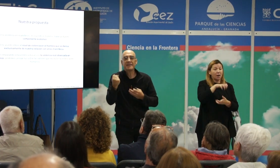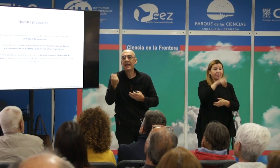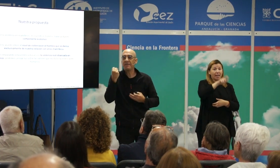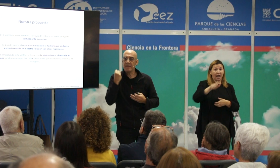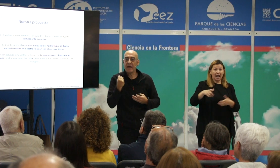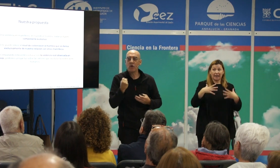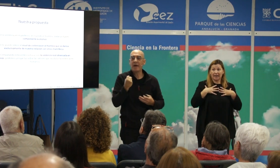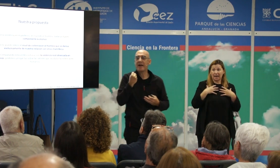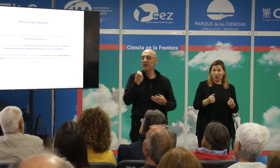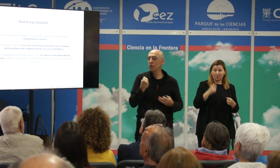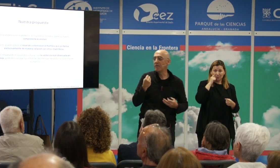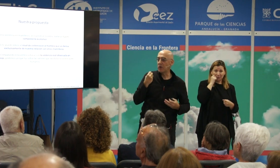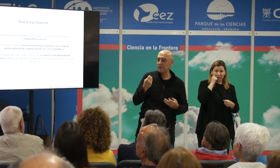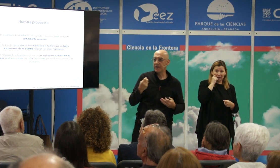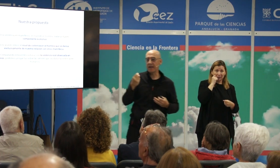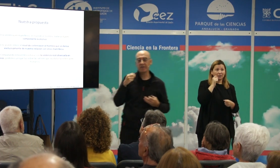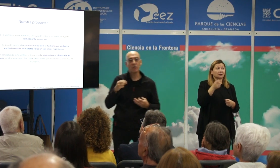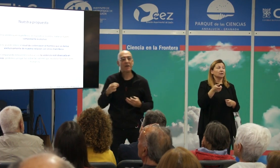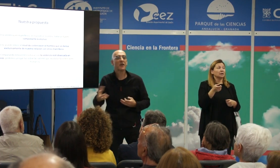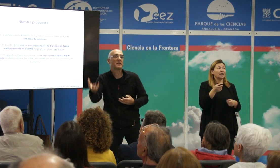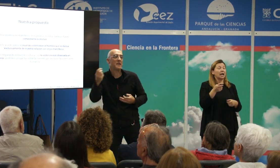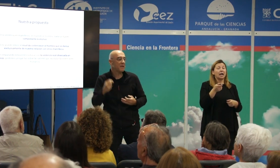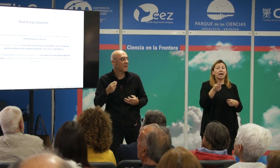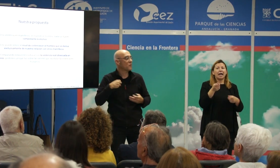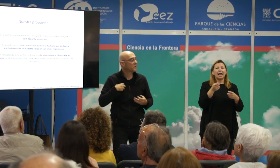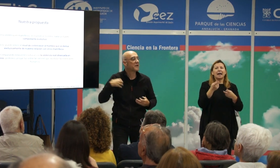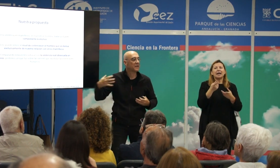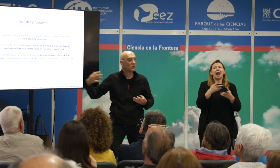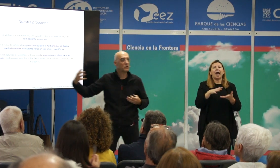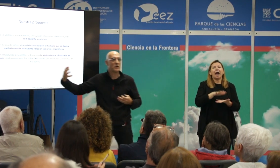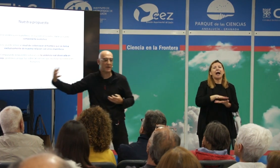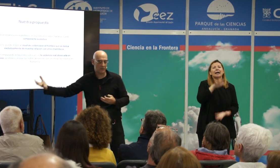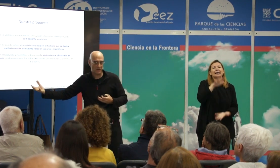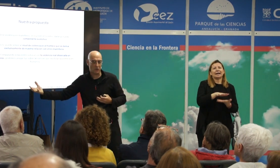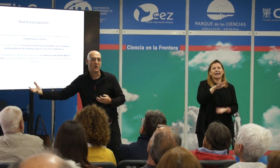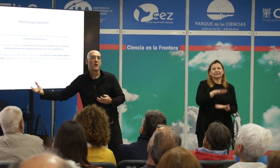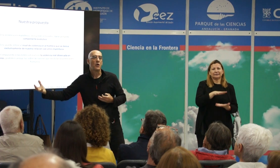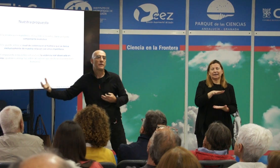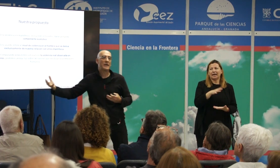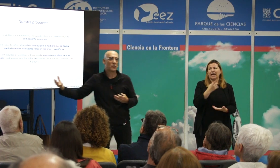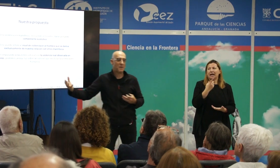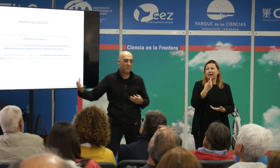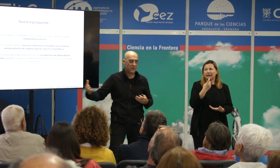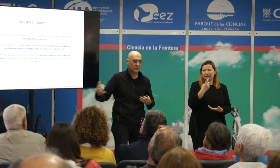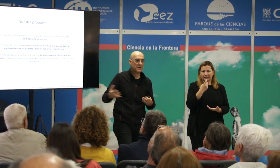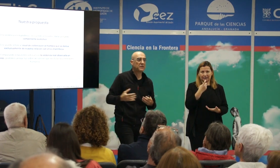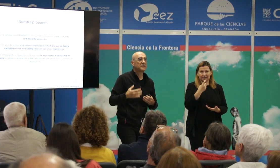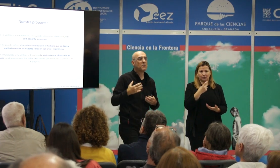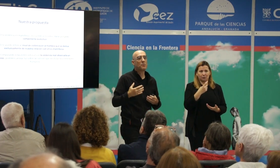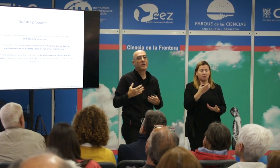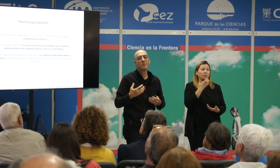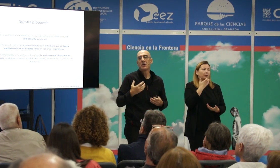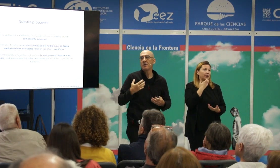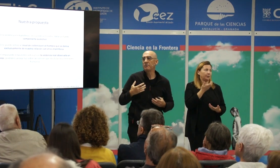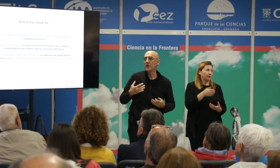cuál es la cantidad o la magnitud de violencia en el ser humano que se deriva de nuestra relación con el resto de los mamíferos es decir